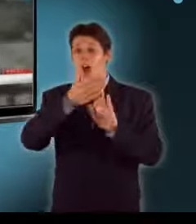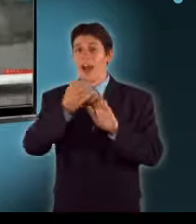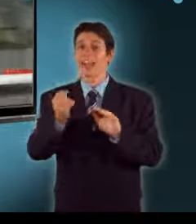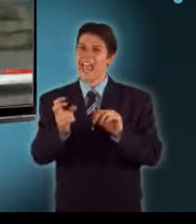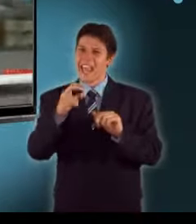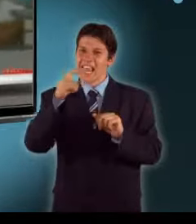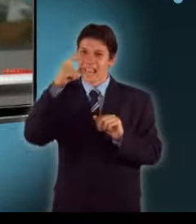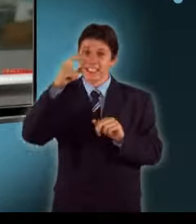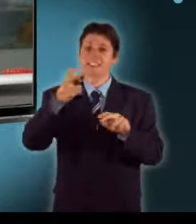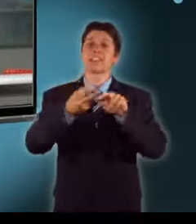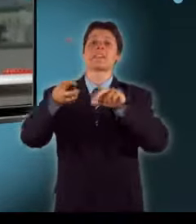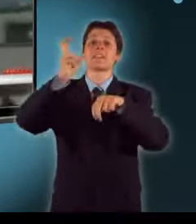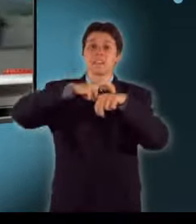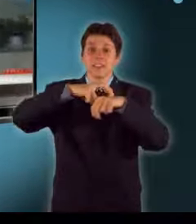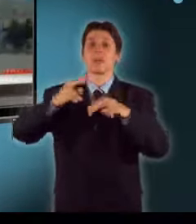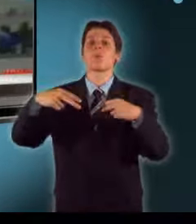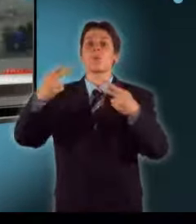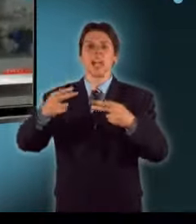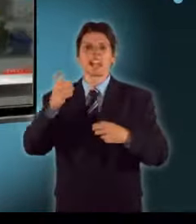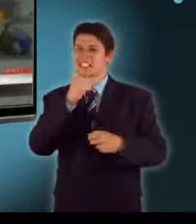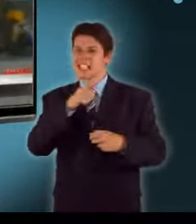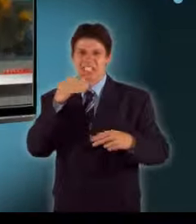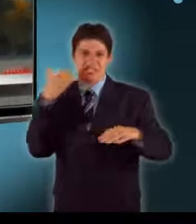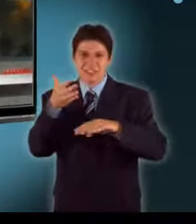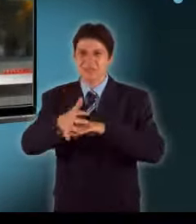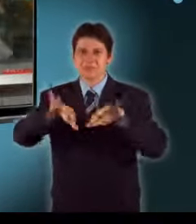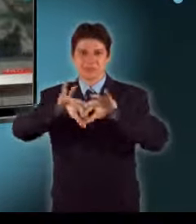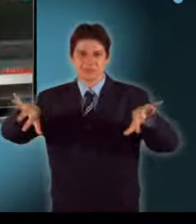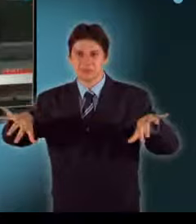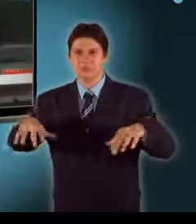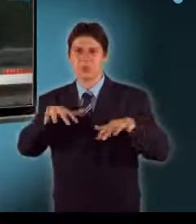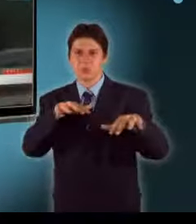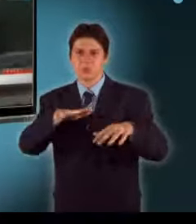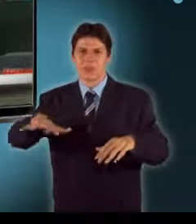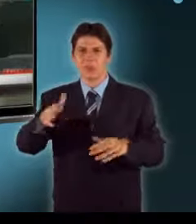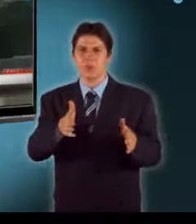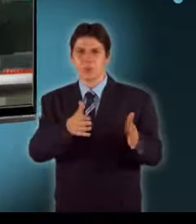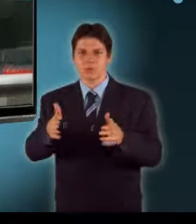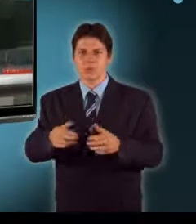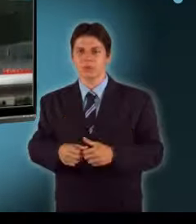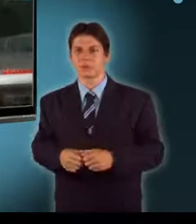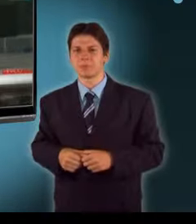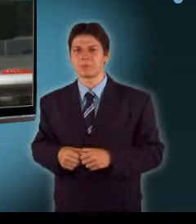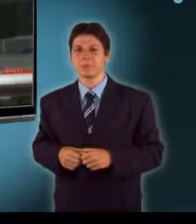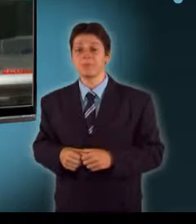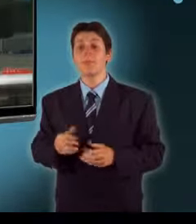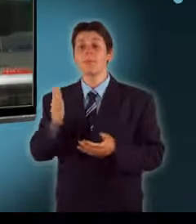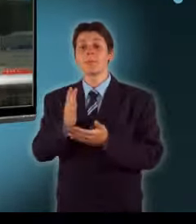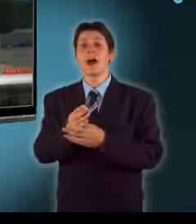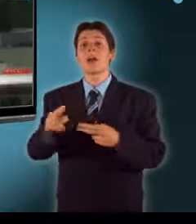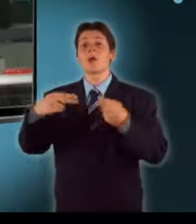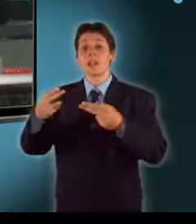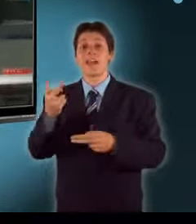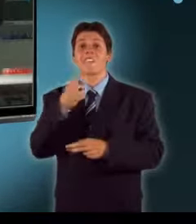kíméletlenül szétcsaptak a több száz tiltakozók között. Ekkor már egy vízágyút is bevetettek, amely egy a gyár fölé